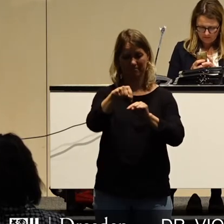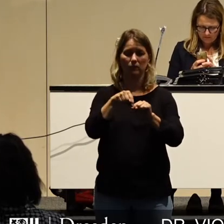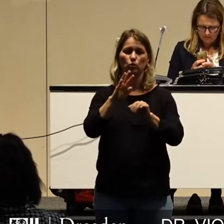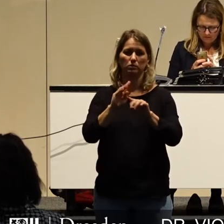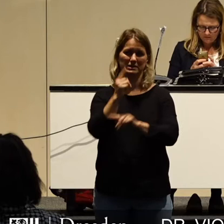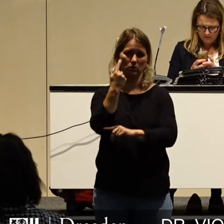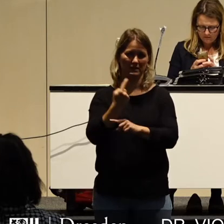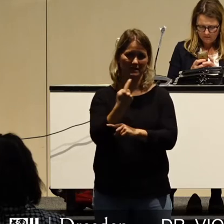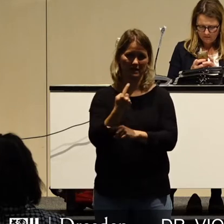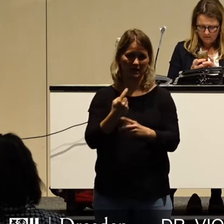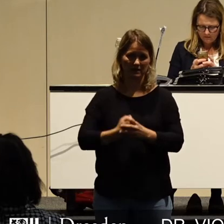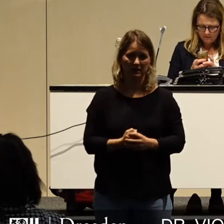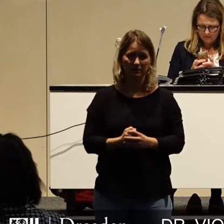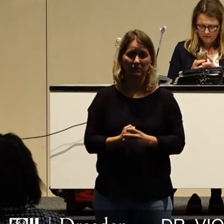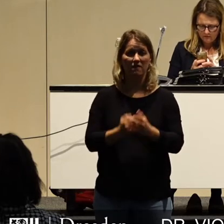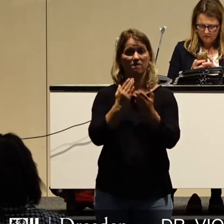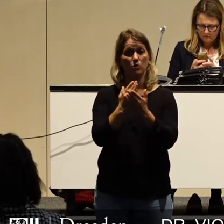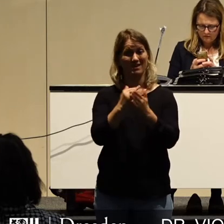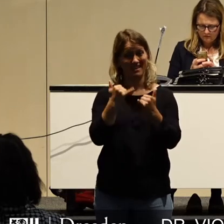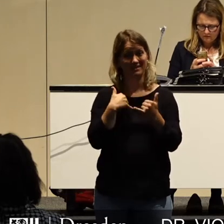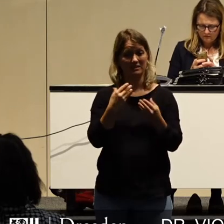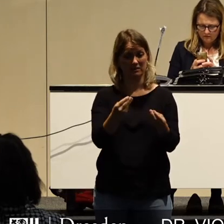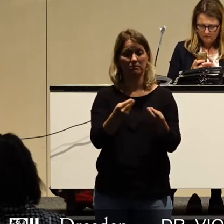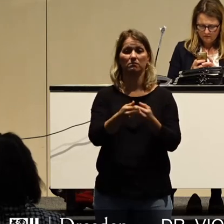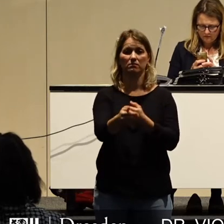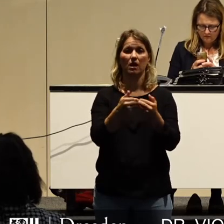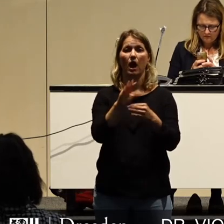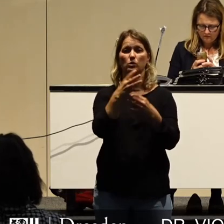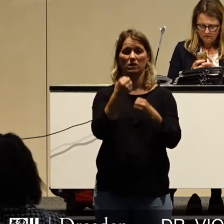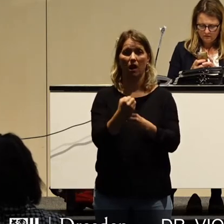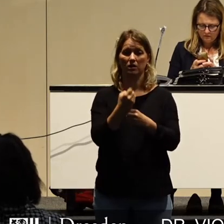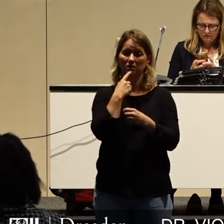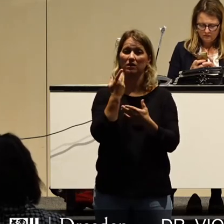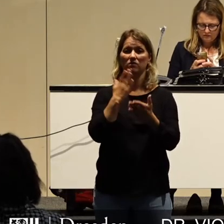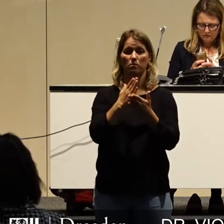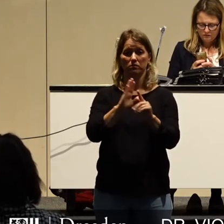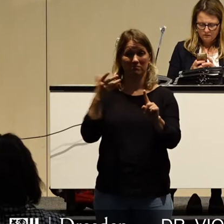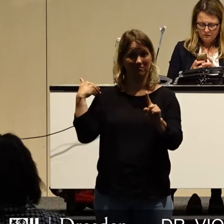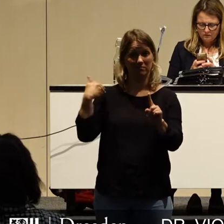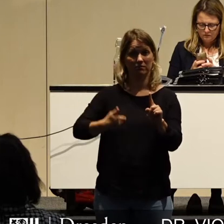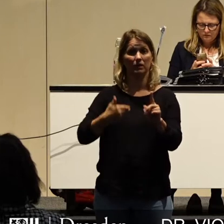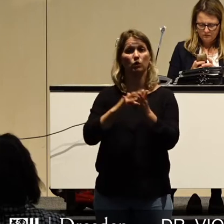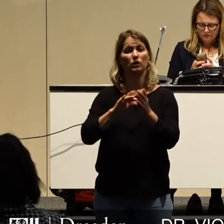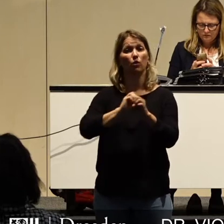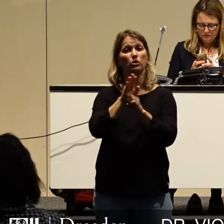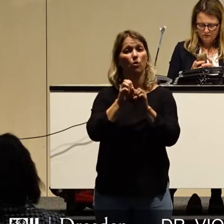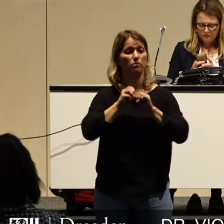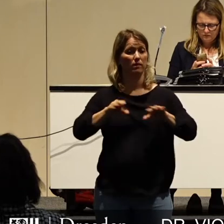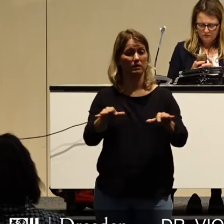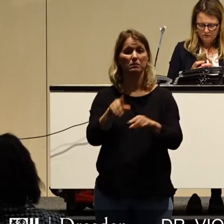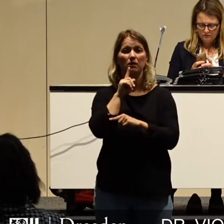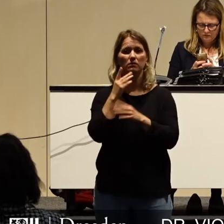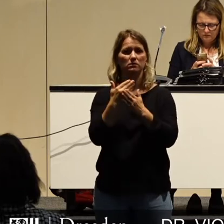Diesmal stellen wir den Haushalt auf, der unmittelbar auf die großen Einnahmeausfälle aus der Corona-Pandemie folgt.